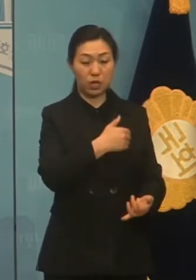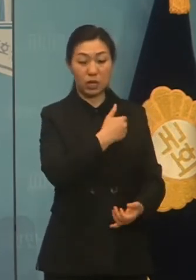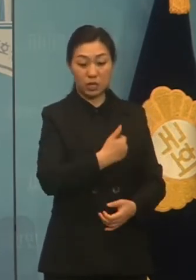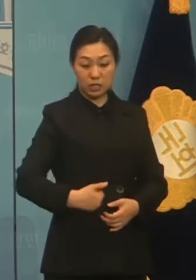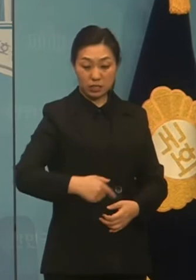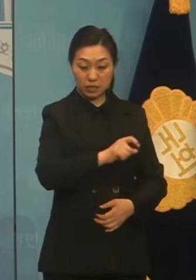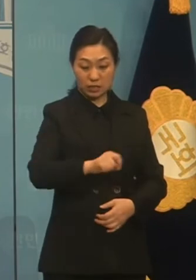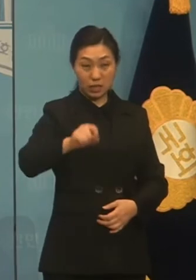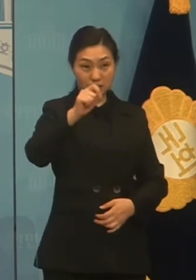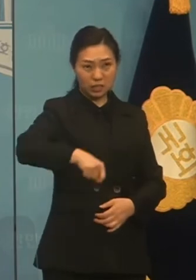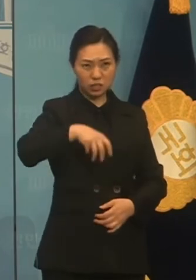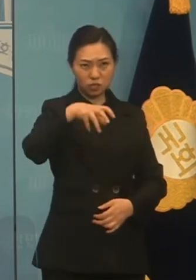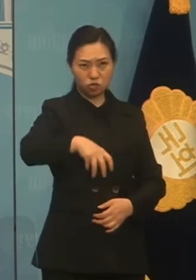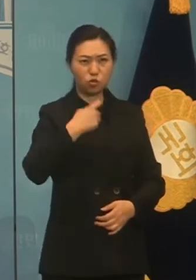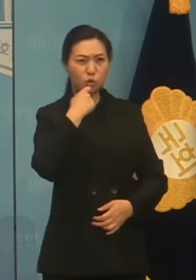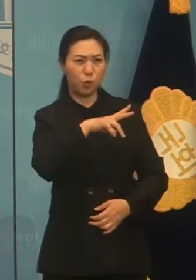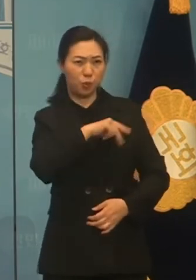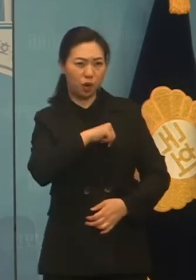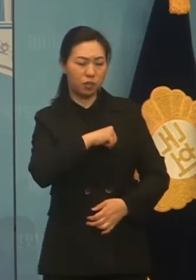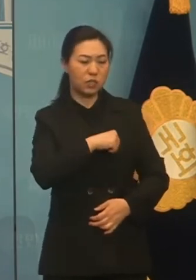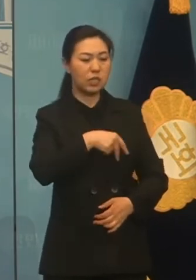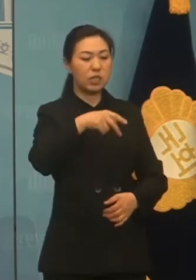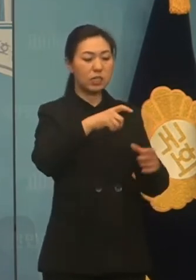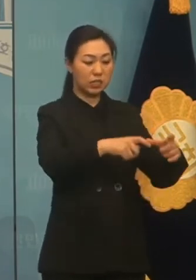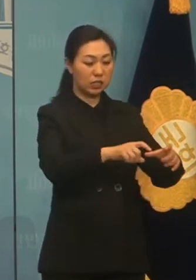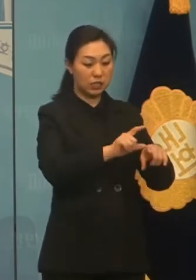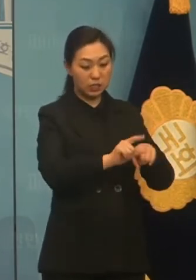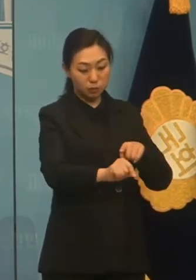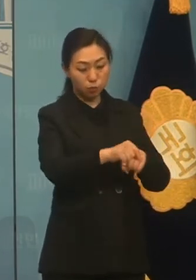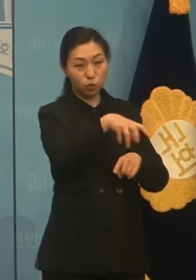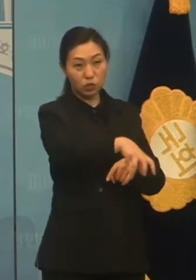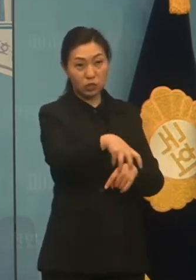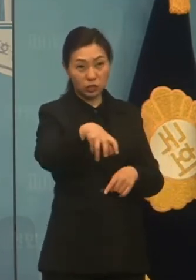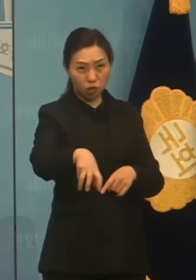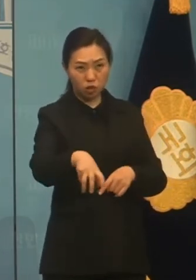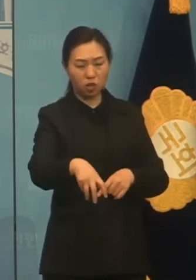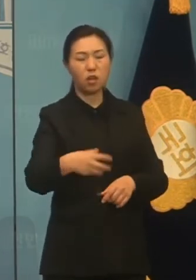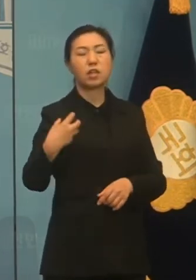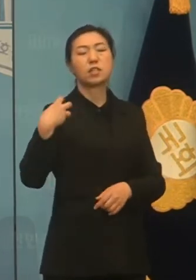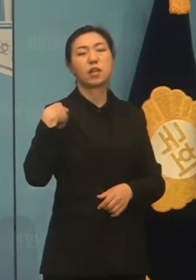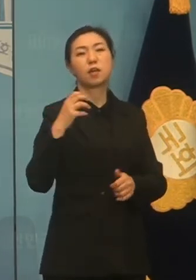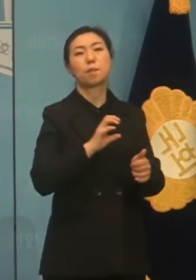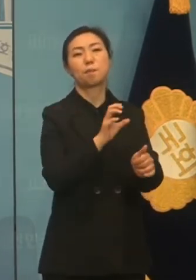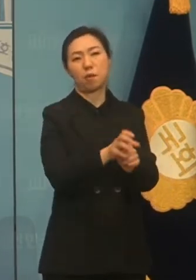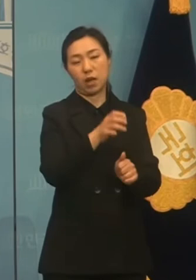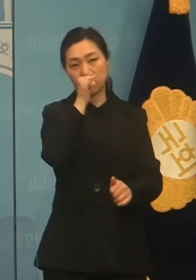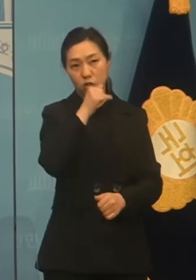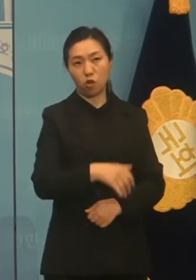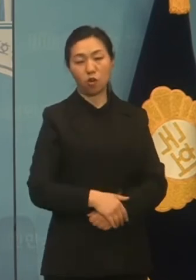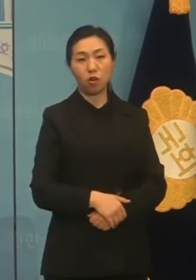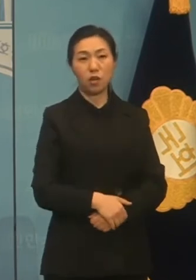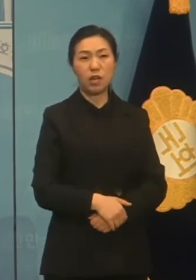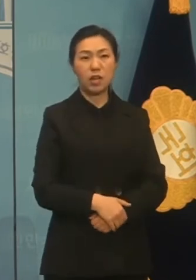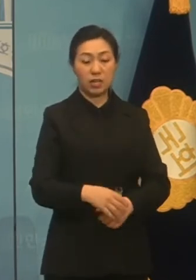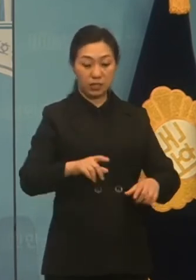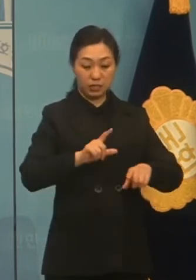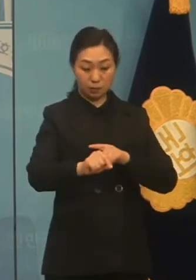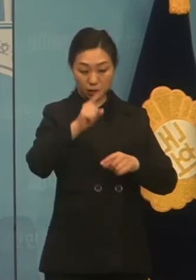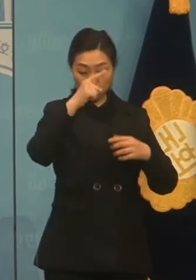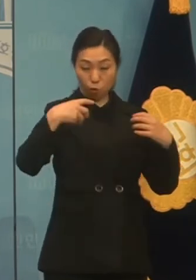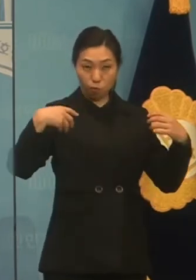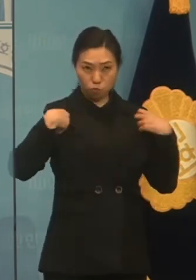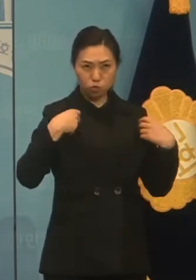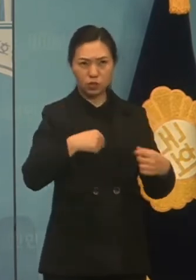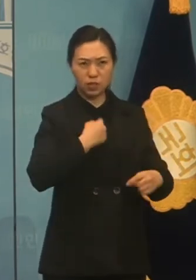이양하겠습니다. 시도당 위원장 연석회의를 제2의 최고위원회로 명문화하여 자치분권에 관한 당무집행